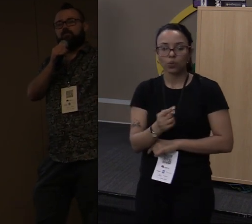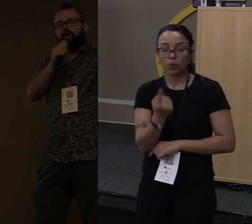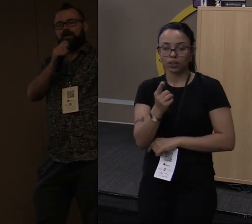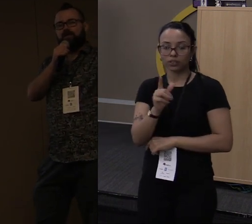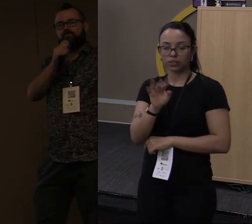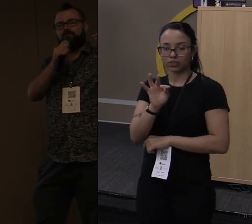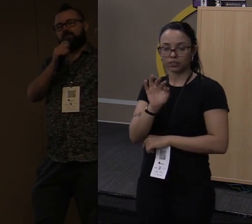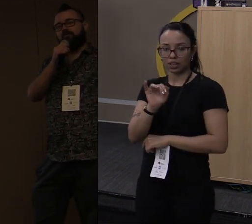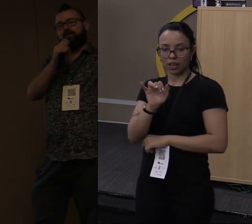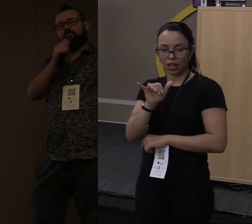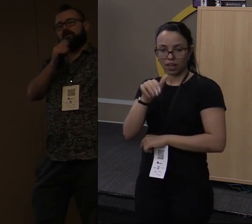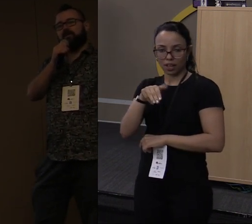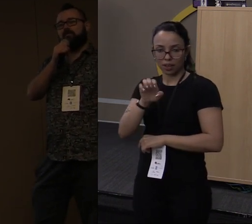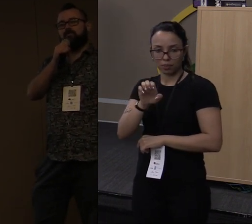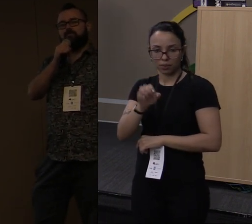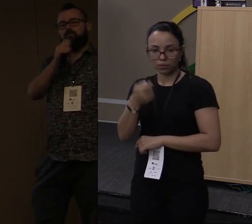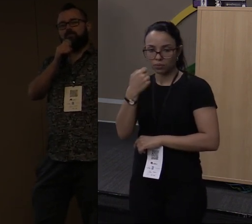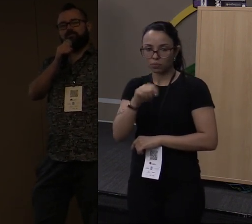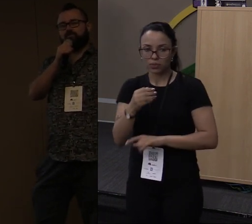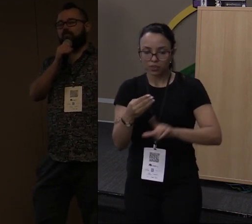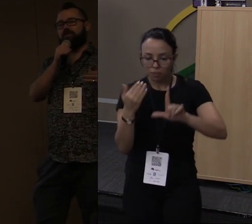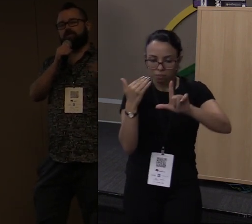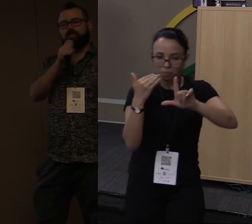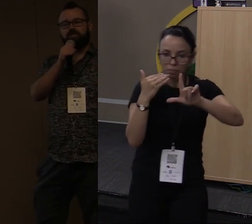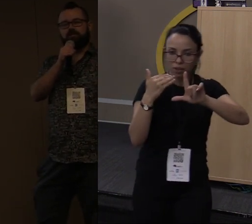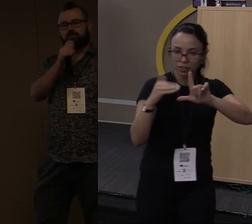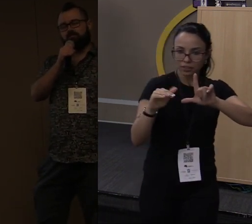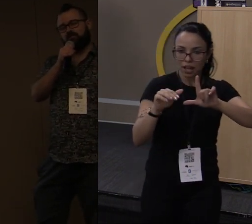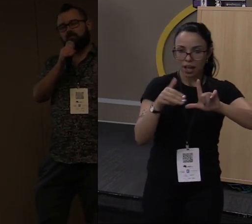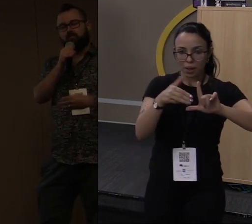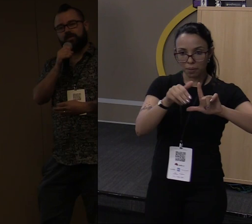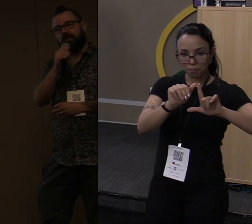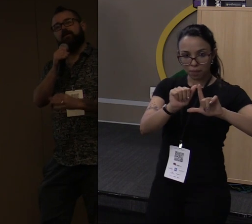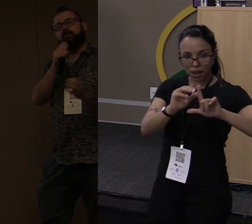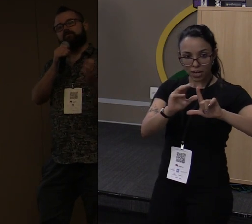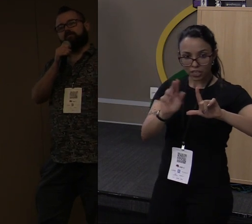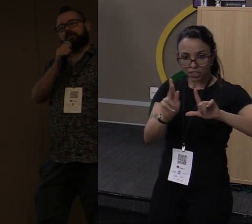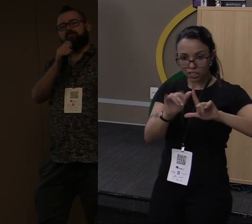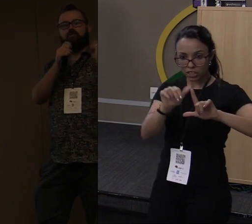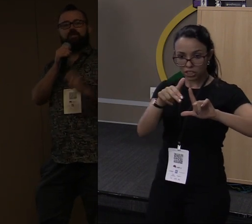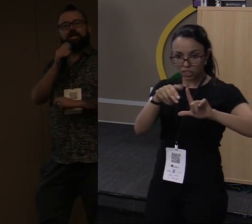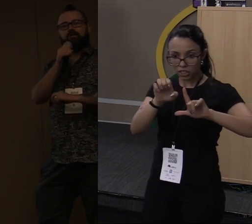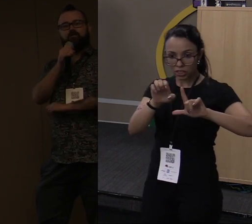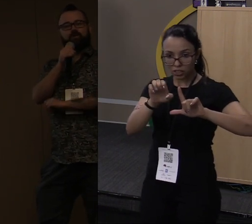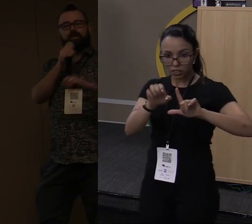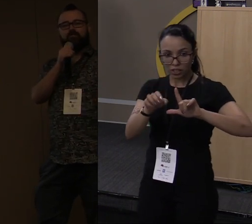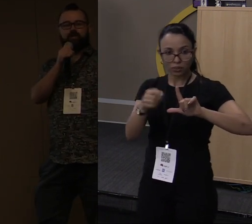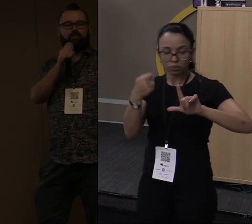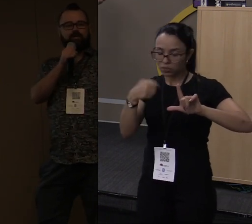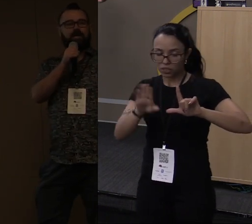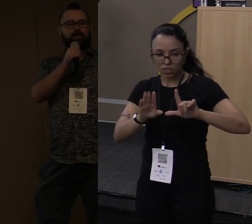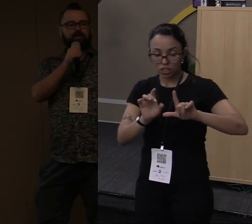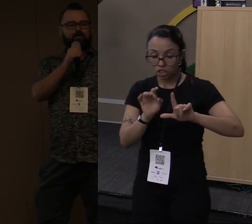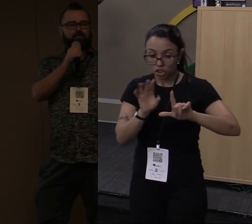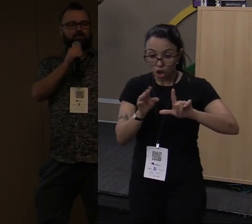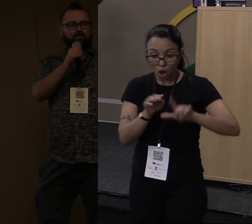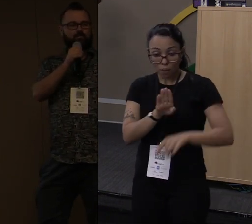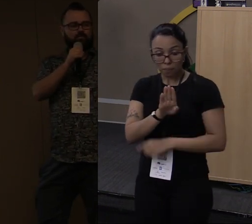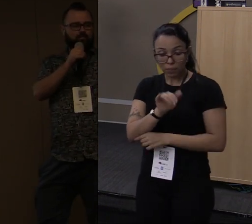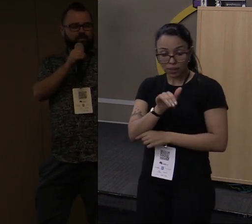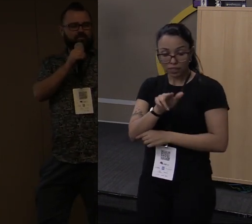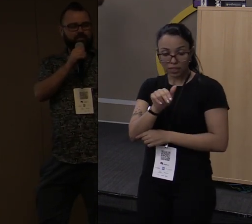uma env, você não tem que mandar uma virtual machine. Quando você compila, você manda só o binário compilado para rodar